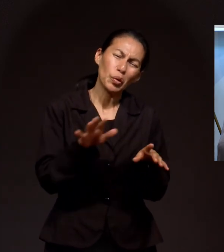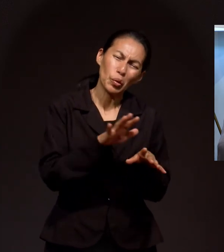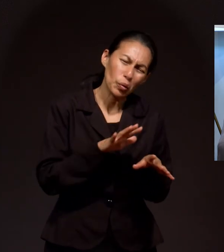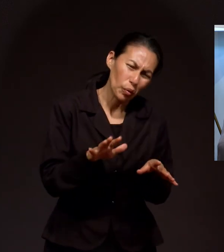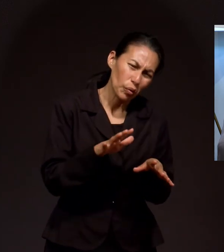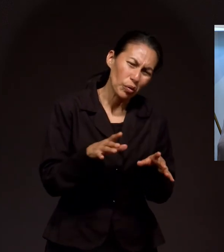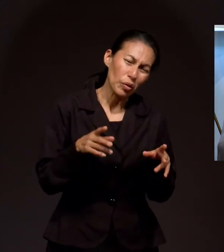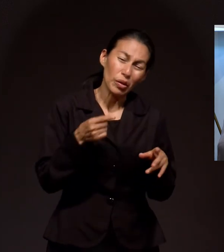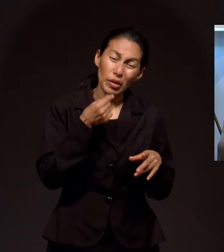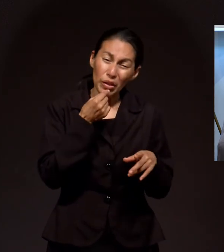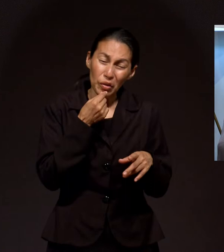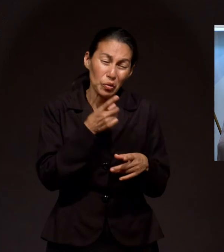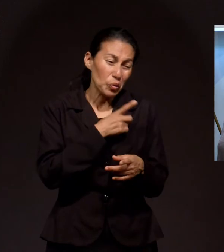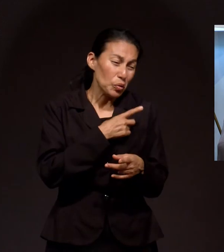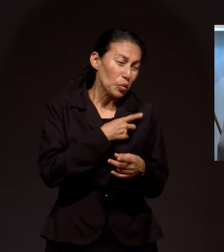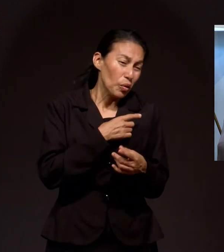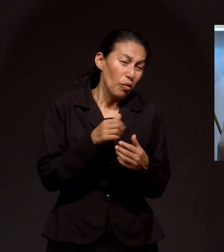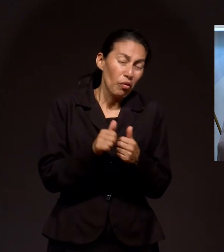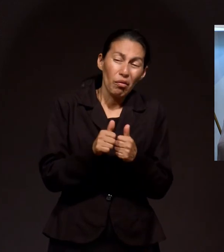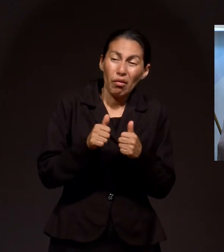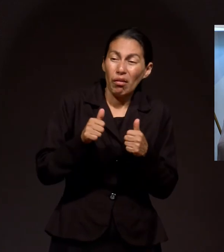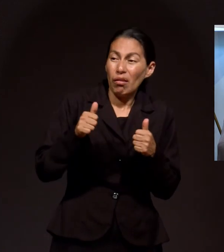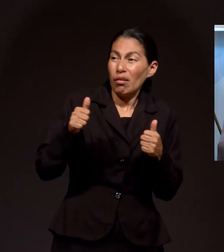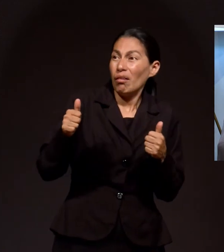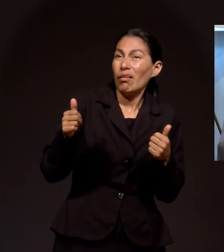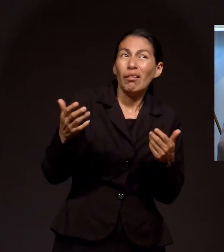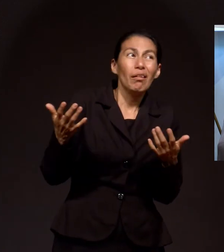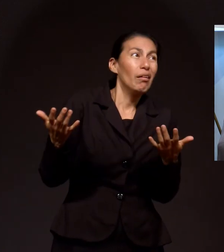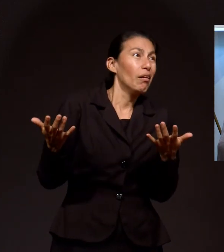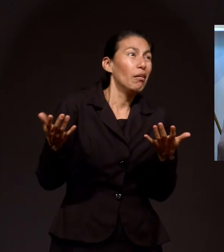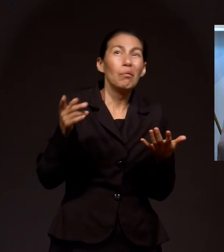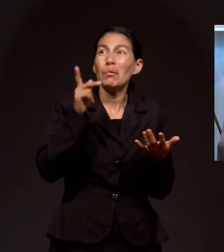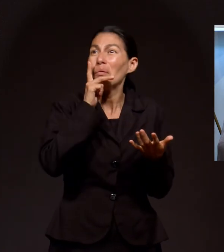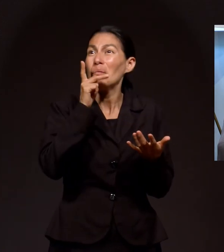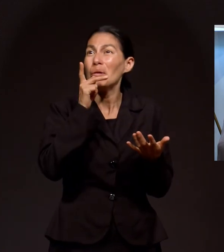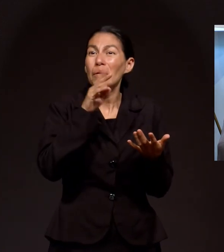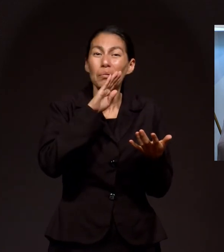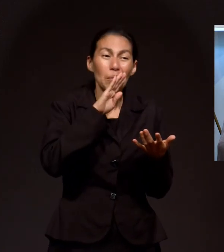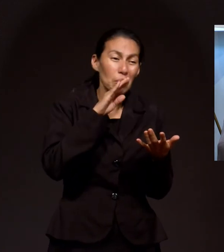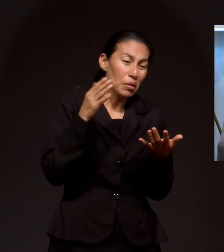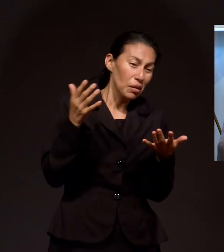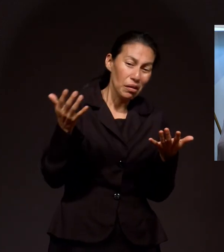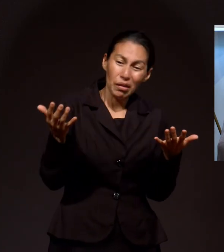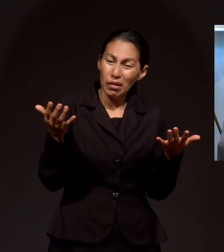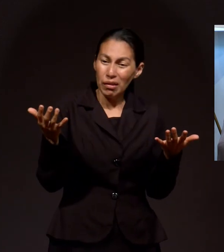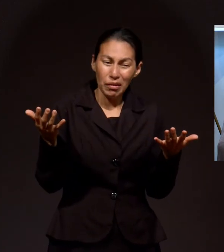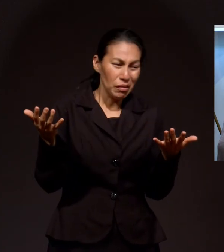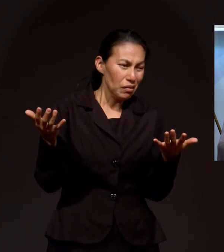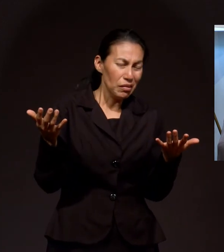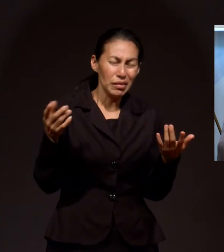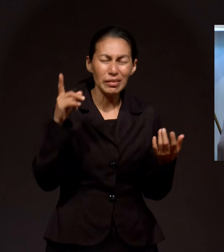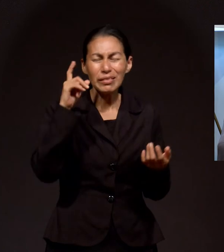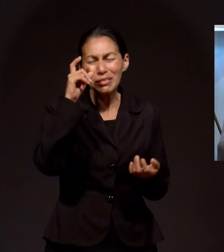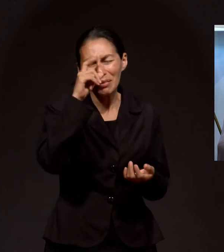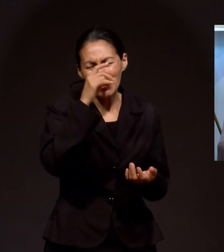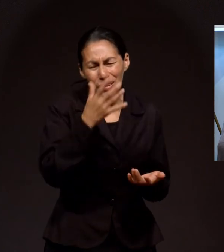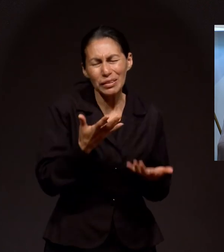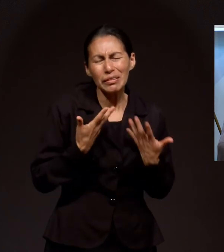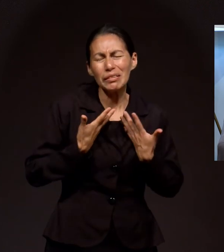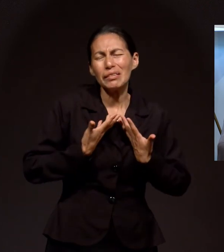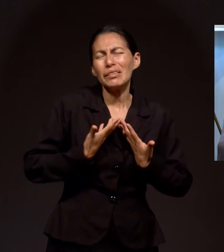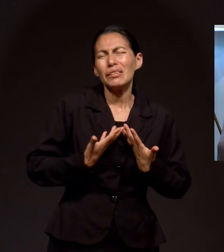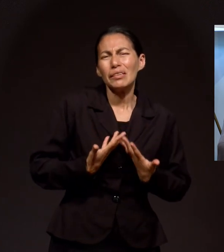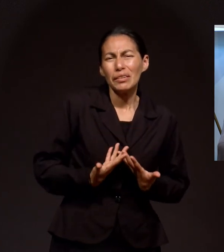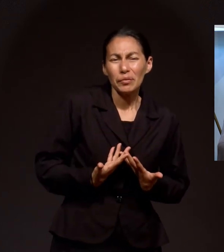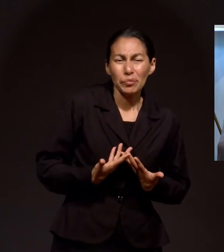es una confusión muy grande que vive la humanidad. Pero en medio de todo